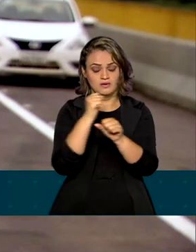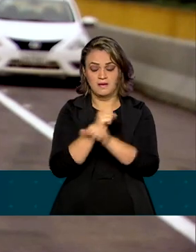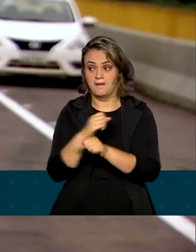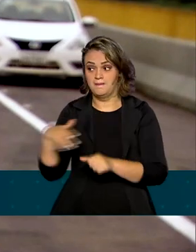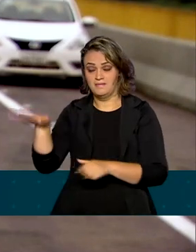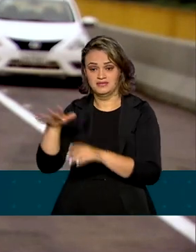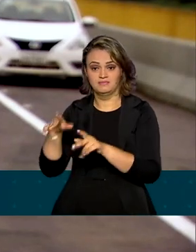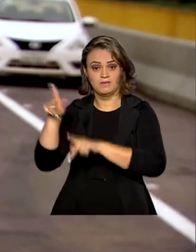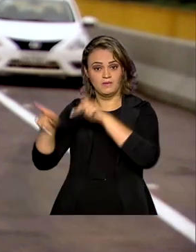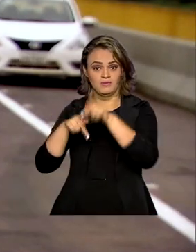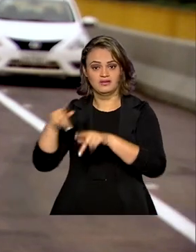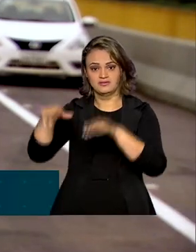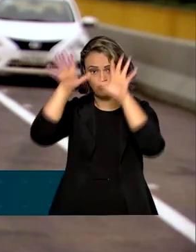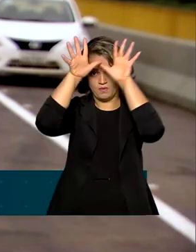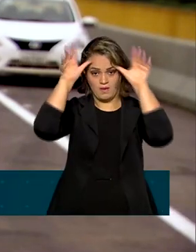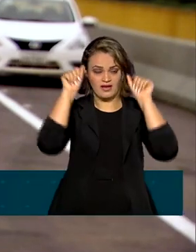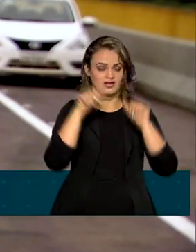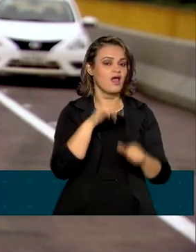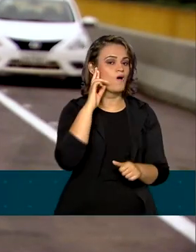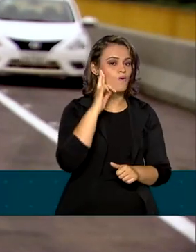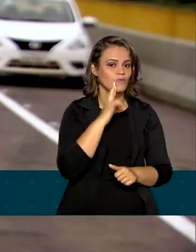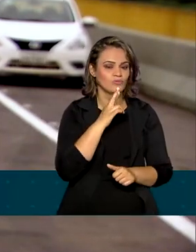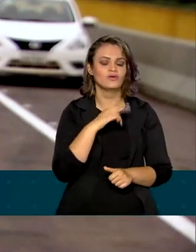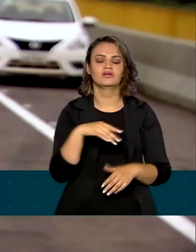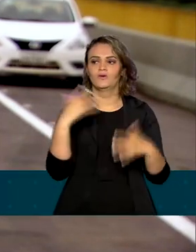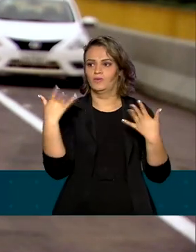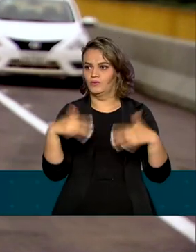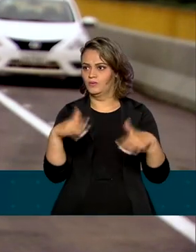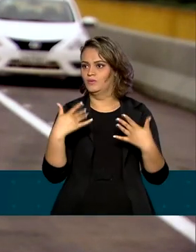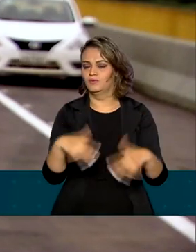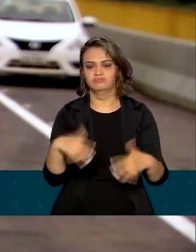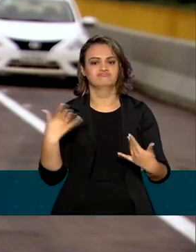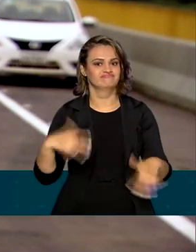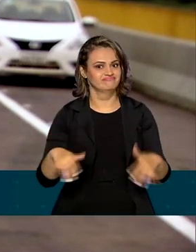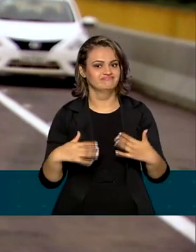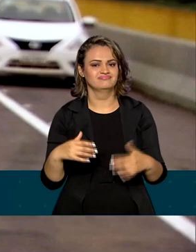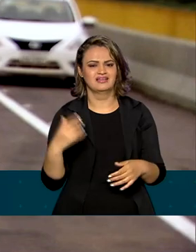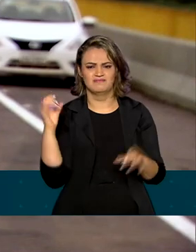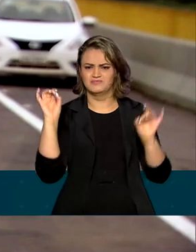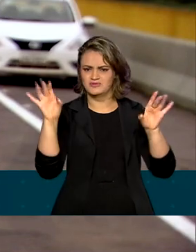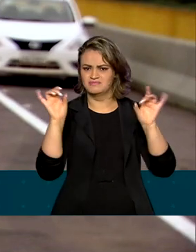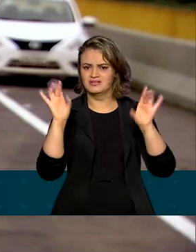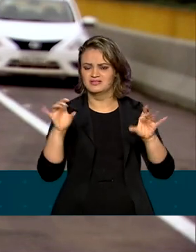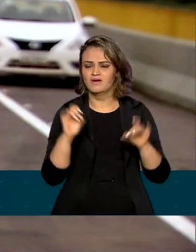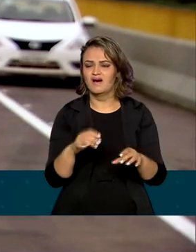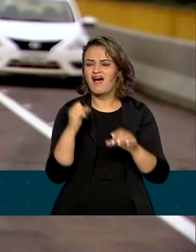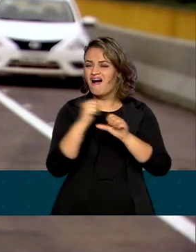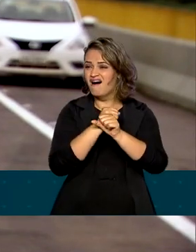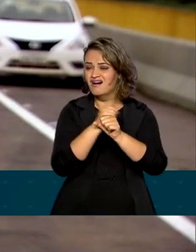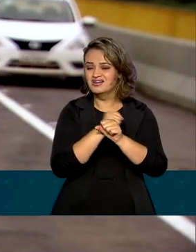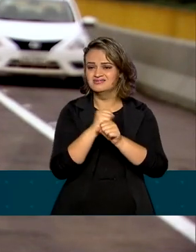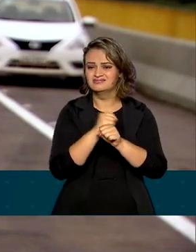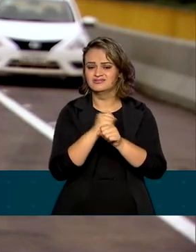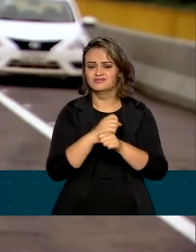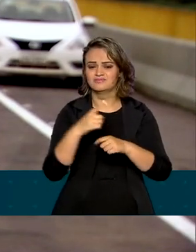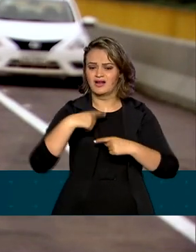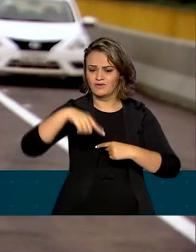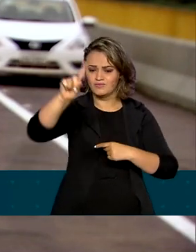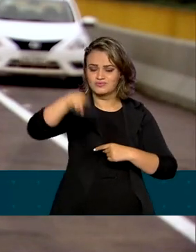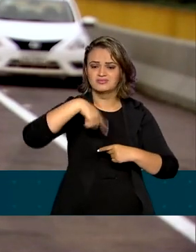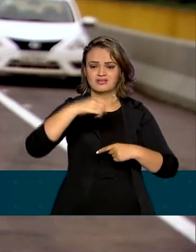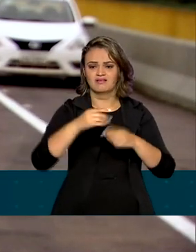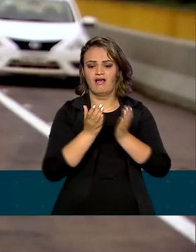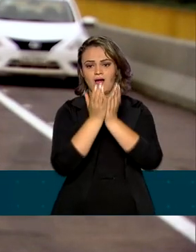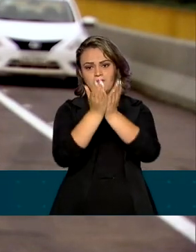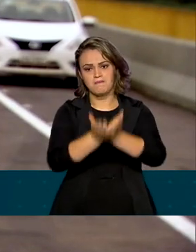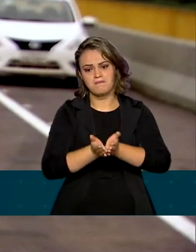população do Acre e de Rondônia, certamente vale muito mais. Durante anos, a única forma de travessia entre os dois estados era